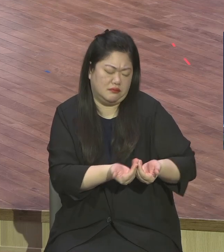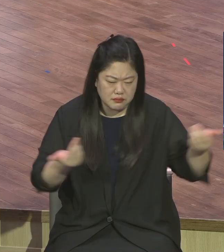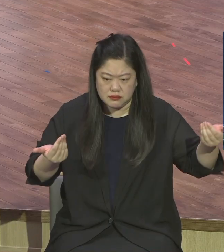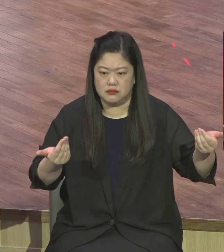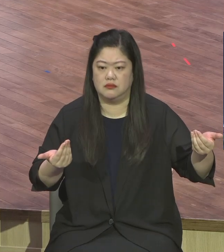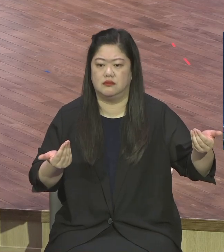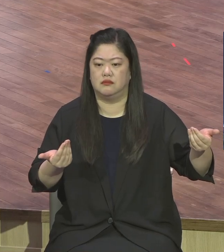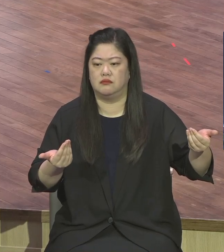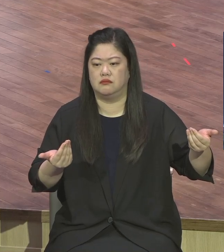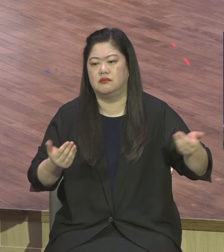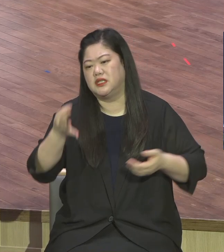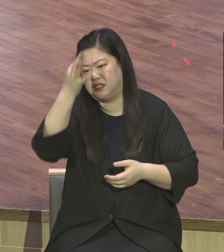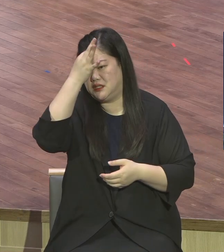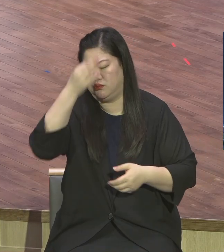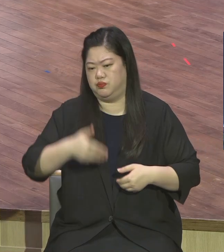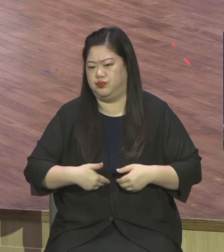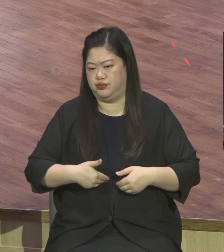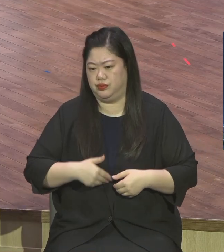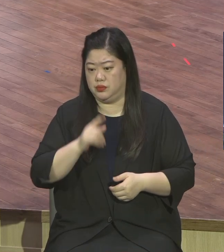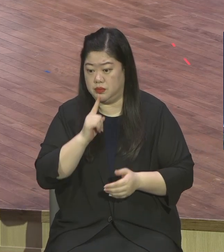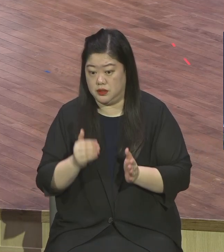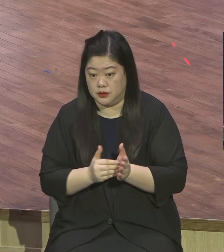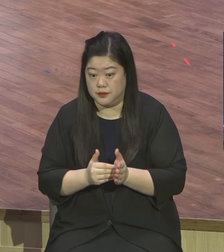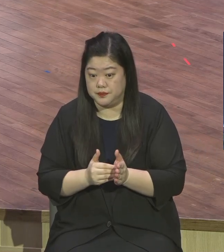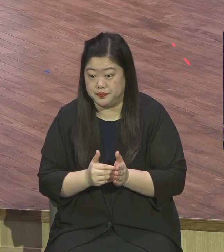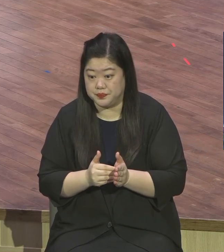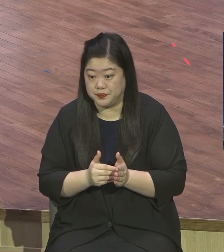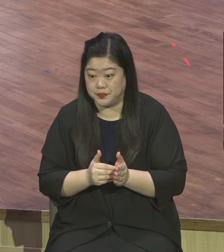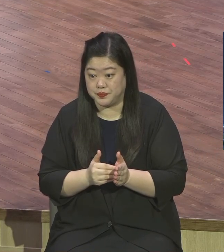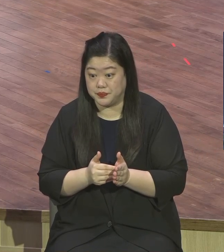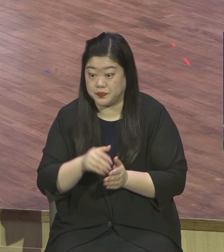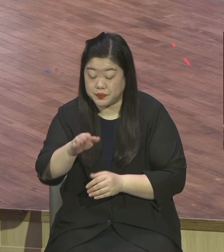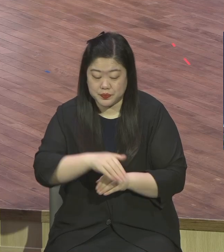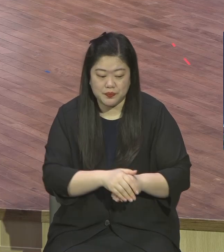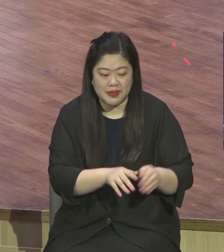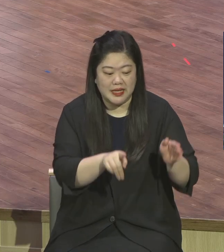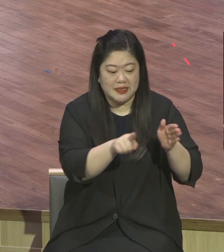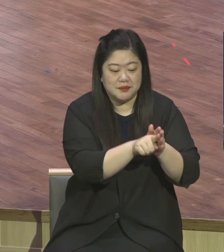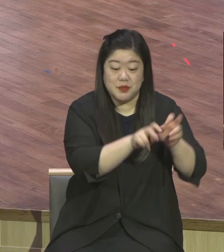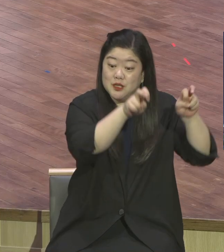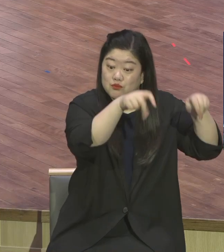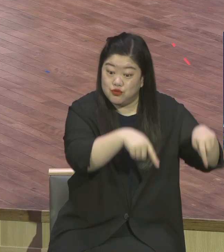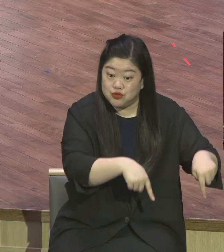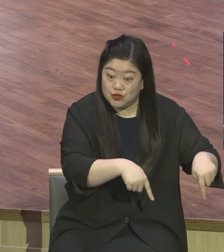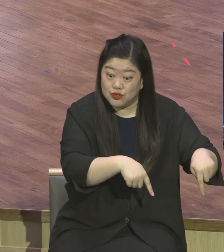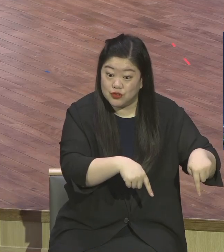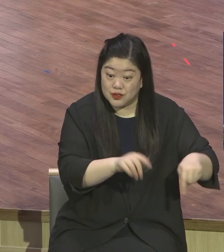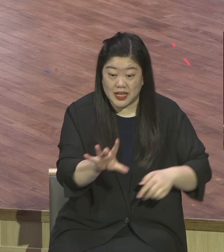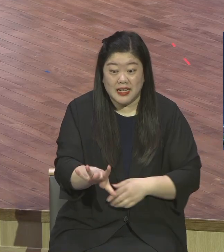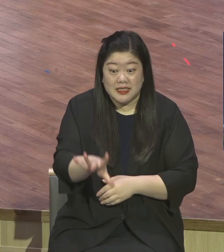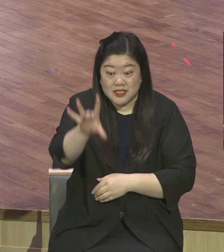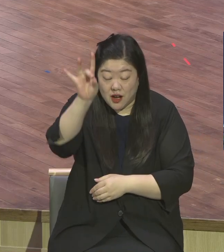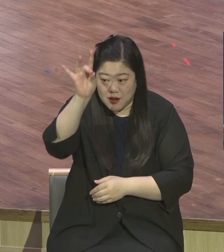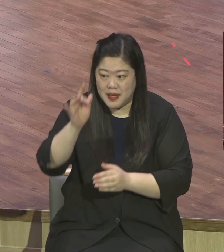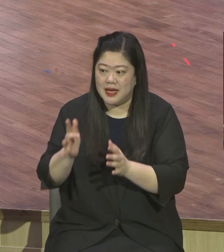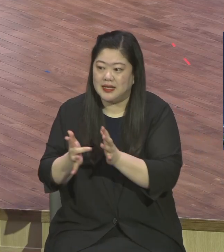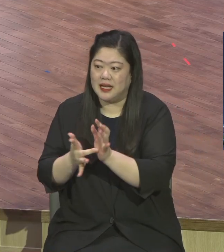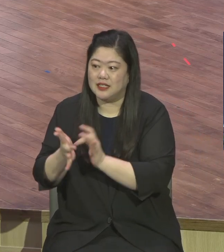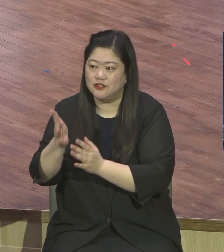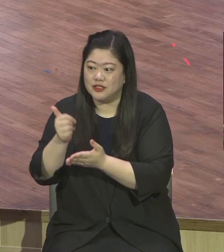심지어 여러분은요 불신자들 예수 응집하고 당분간은 불신자도 만날 필요 없어요 불신자들 싹 끊어